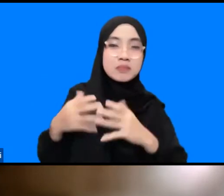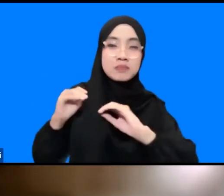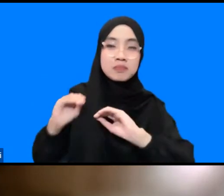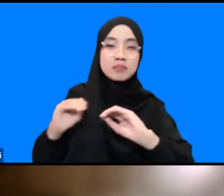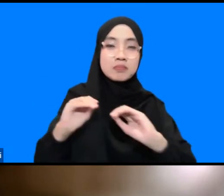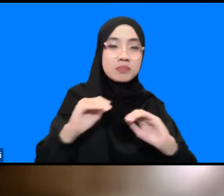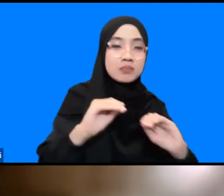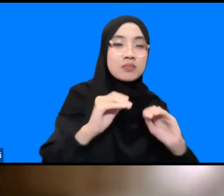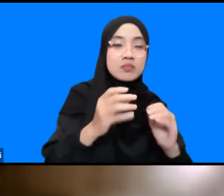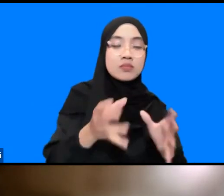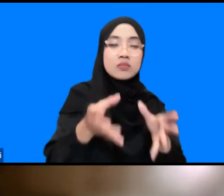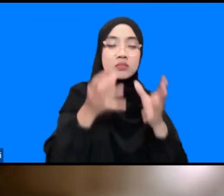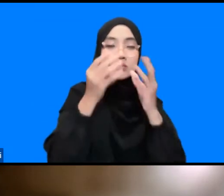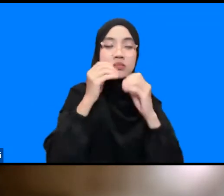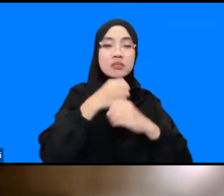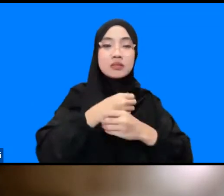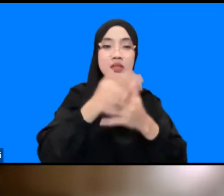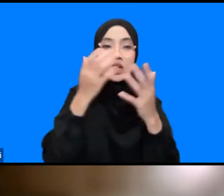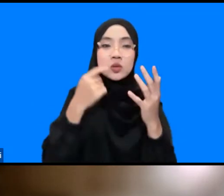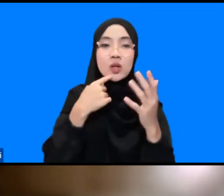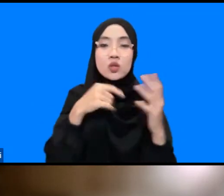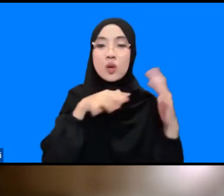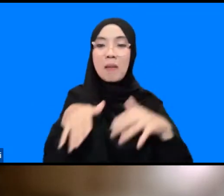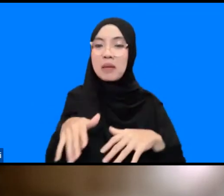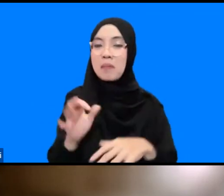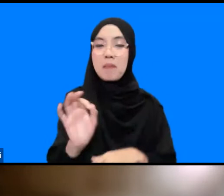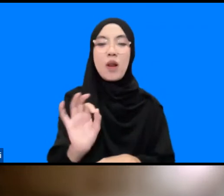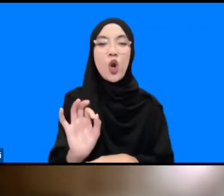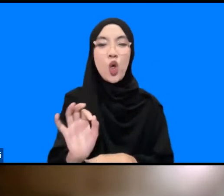keterpaparan edukasi tentang bencana tsunami